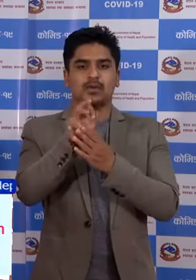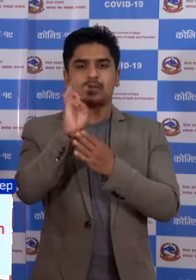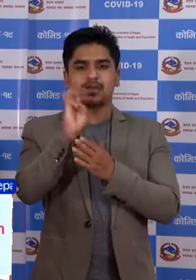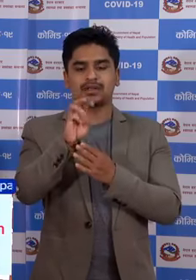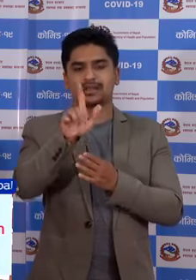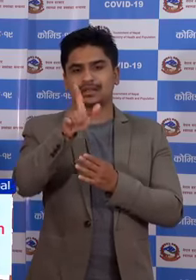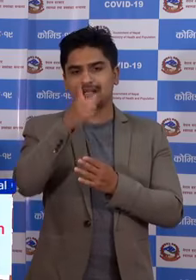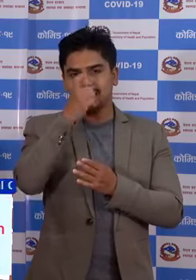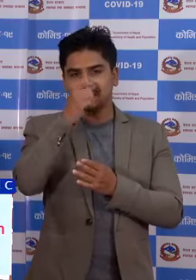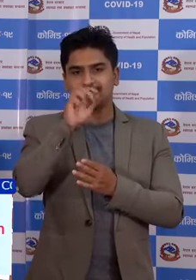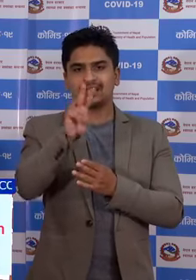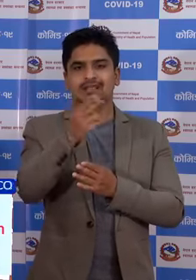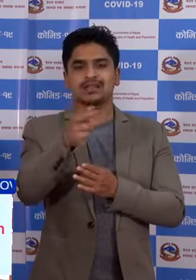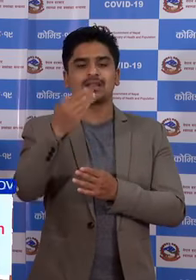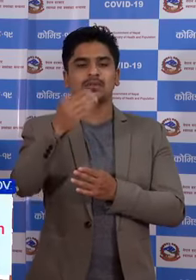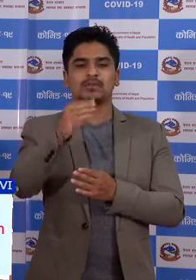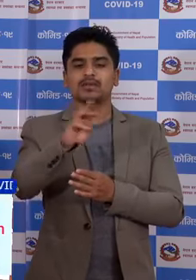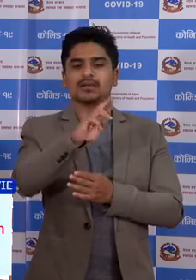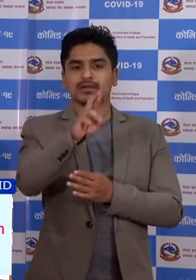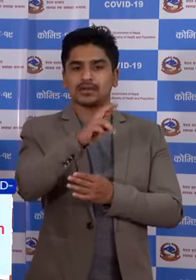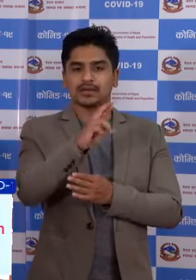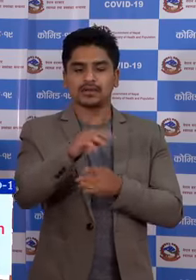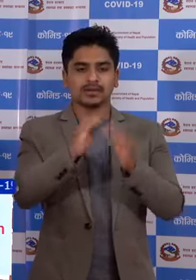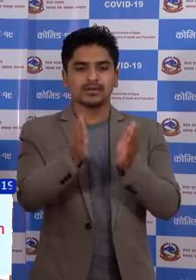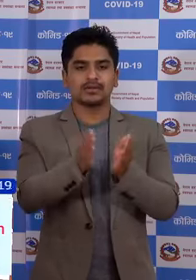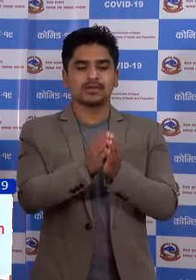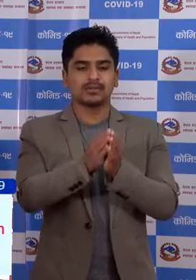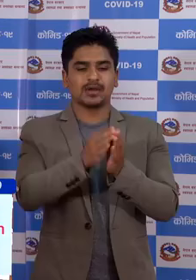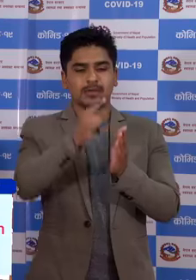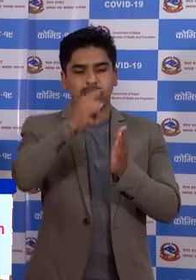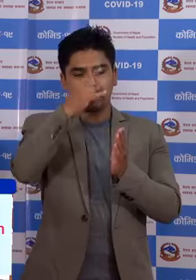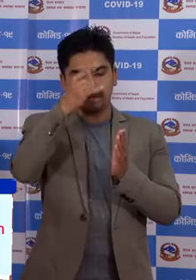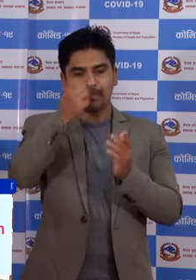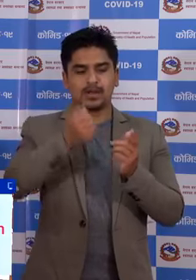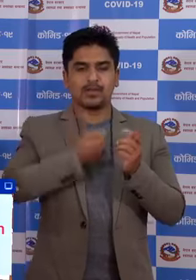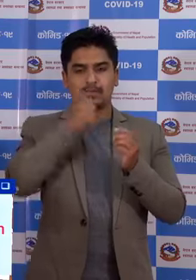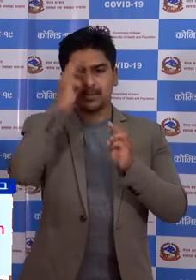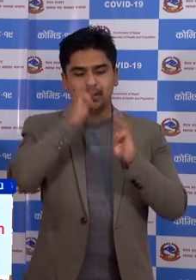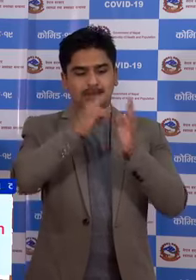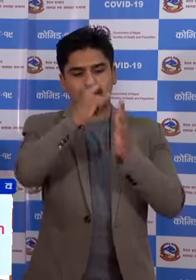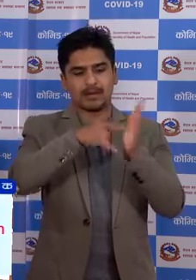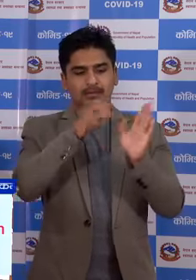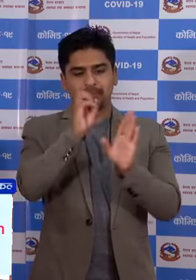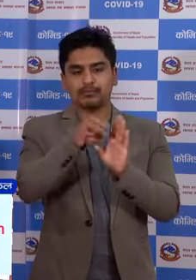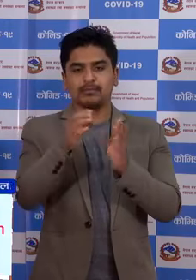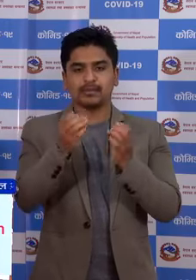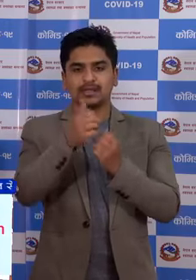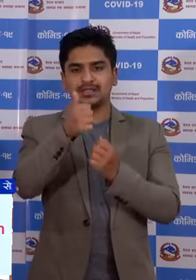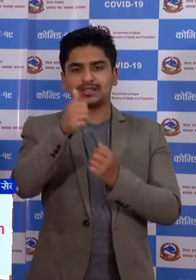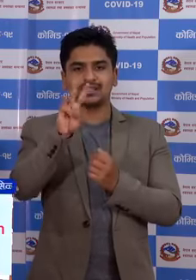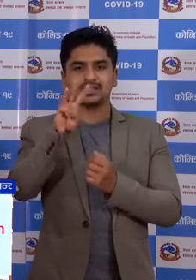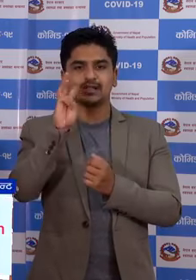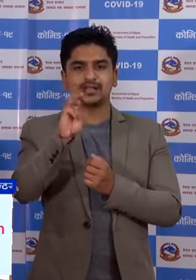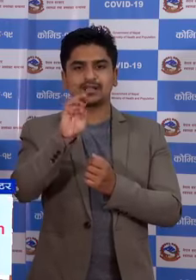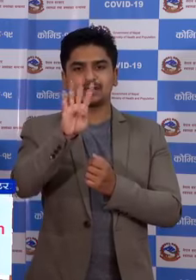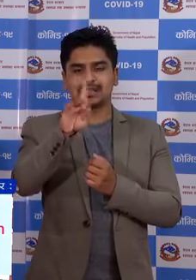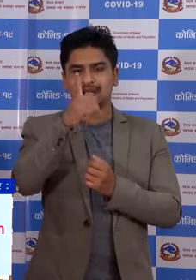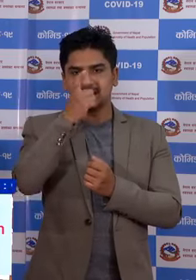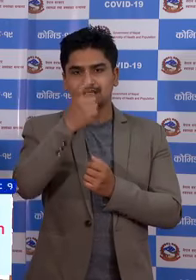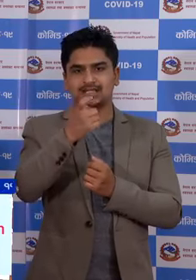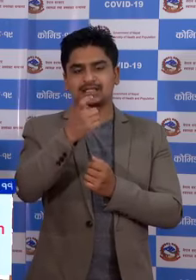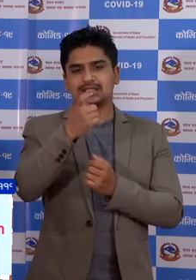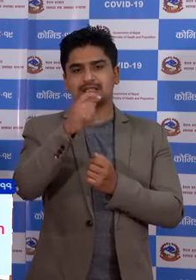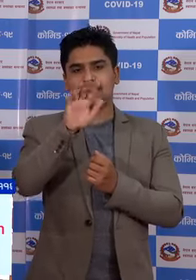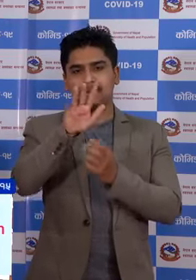र जम्मा इंट्री गरिये को संख्या तिरसटी अजार चार से उनान साथी